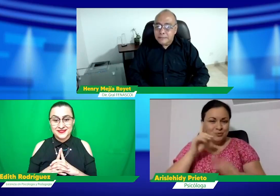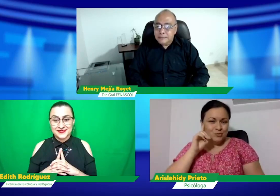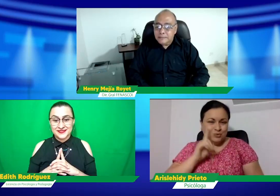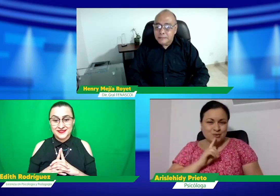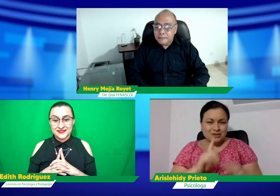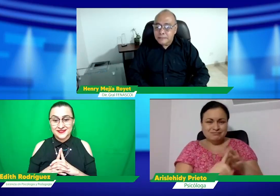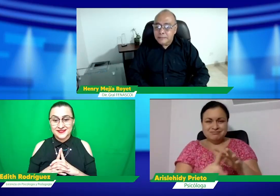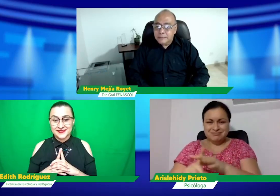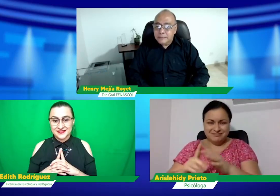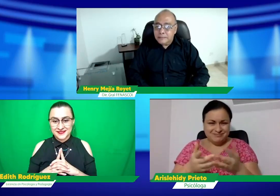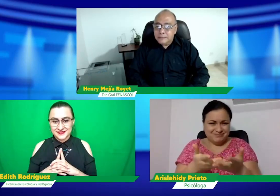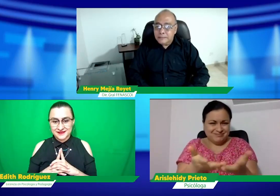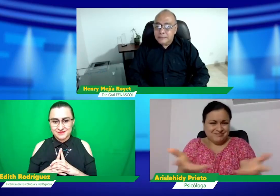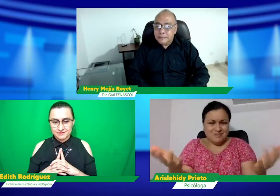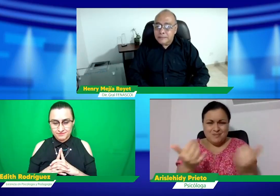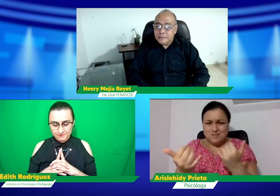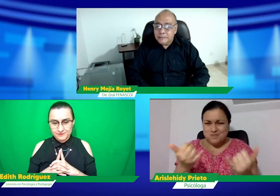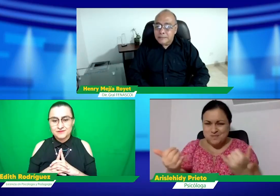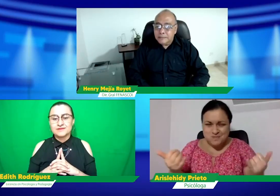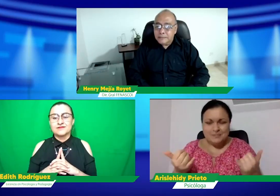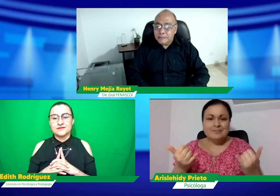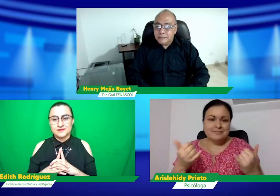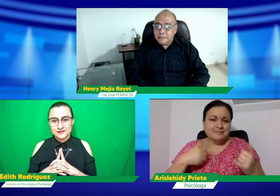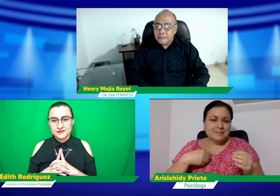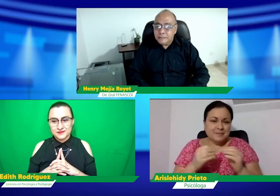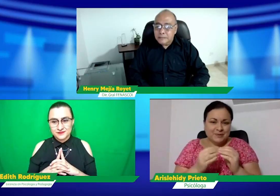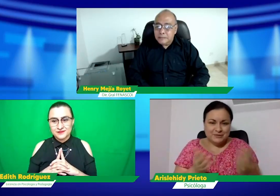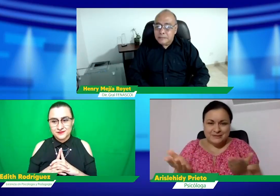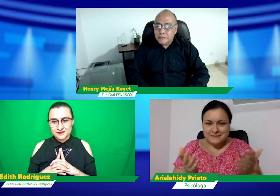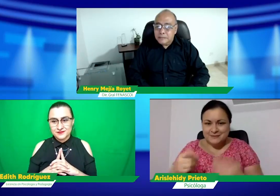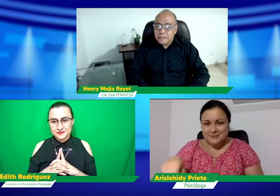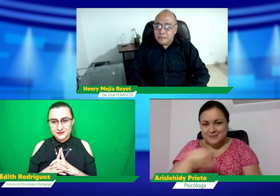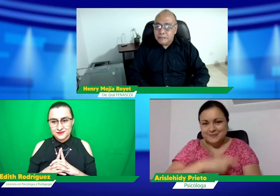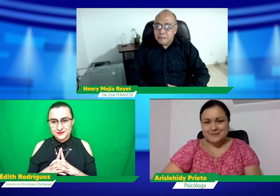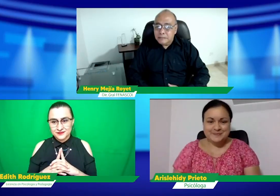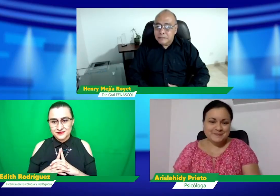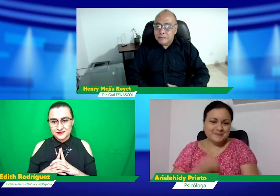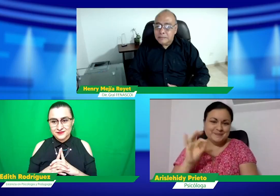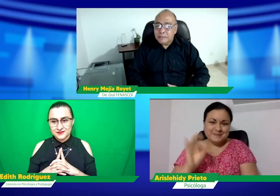idea es hablar sobre atención a las personas sordas y vemos que hay varias situaciones que están pasando dentro de la comunidad.